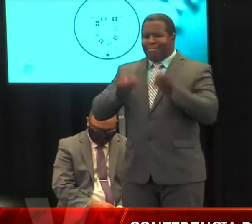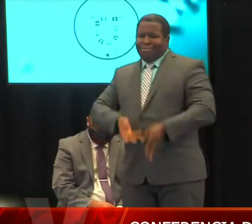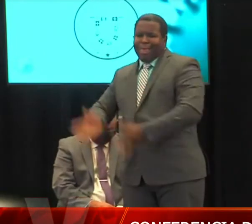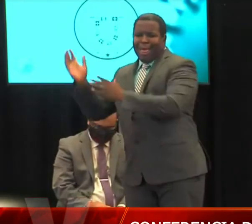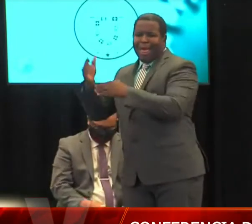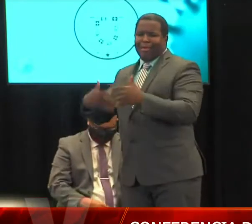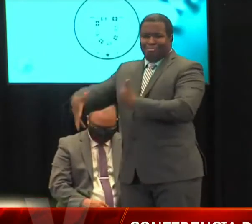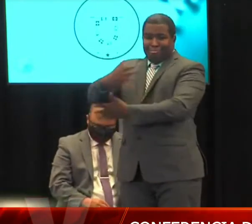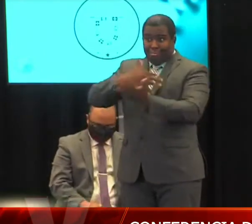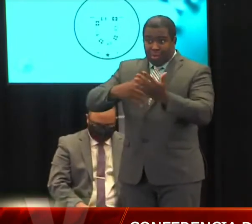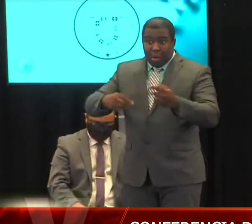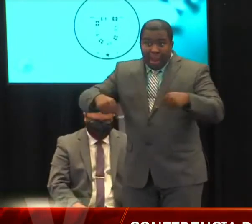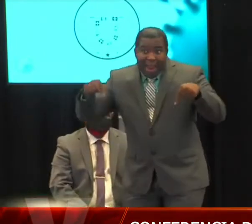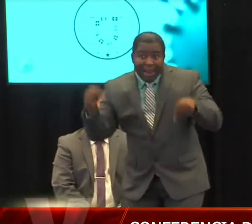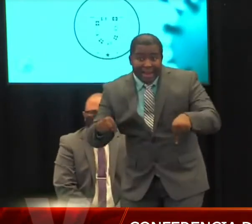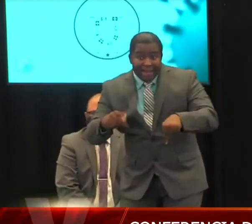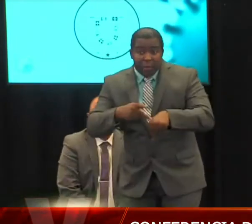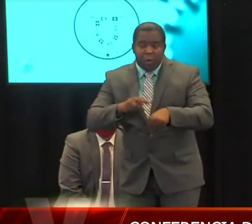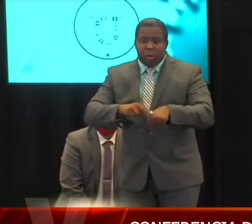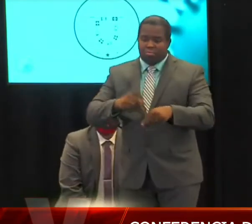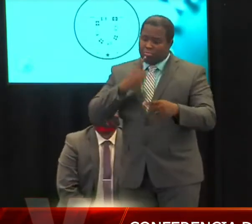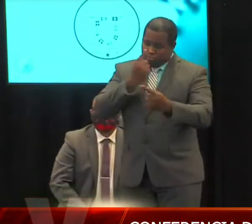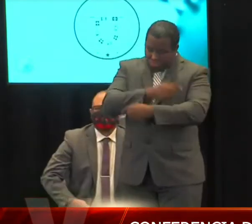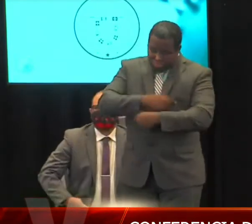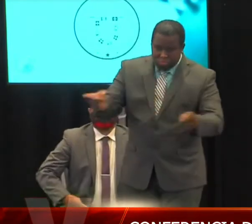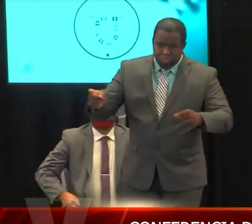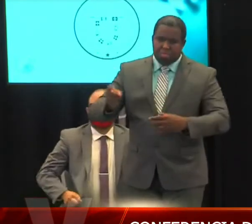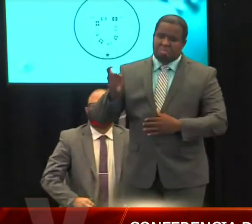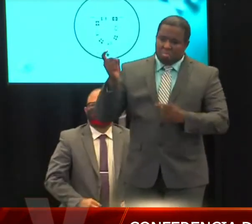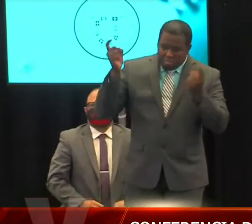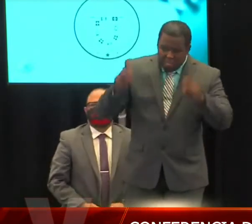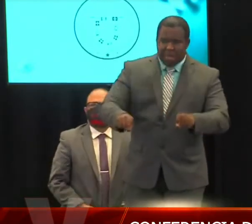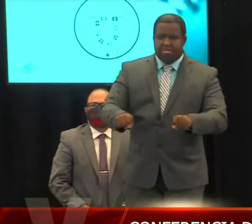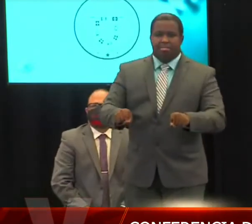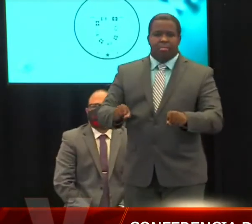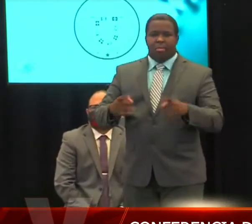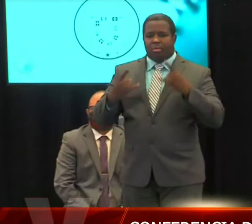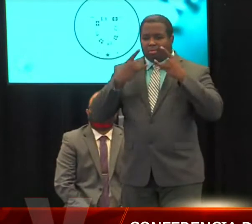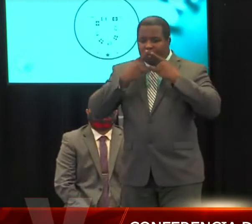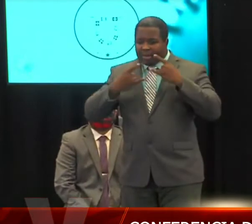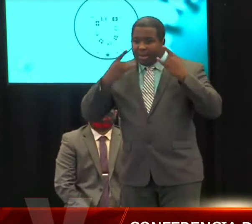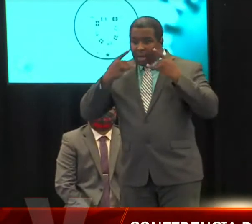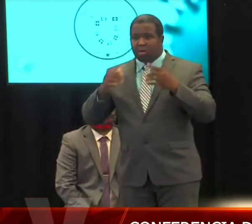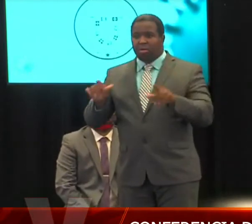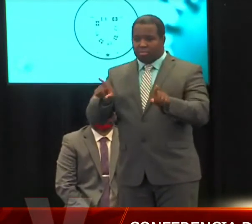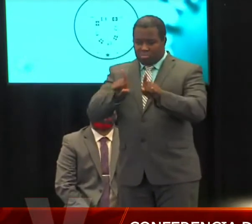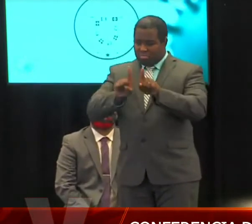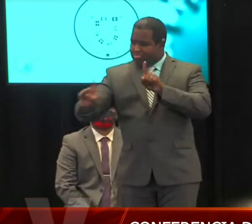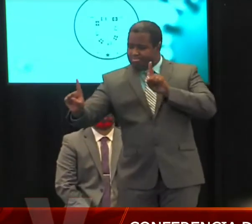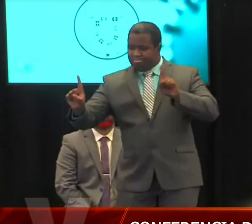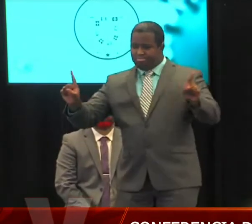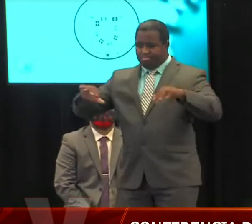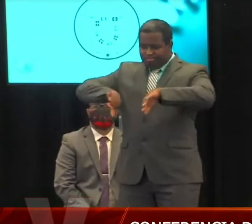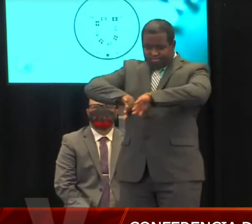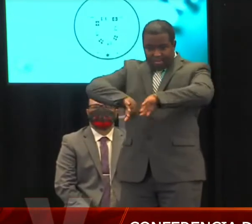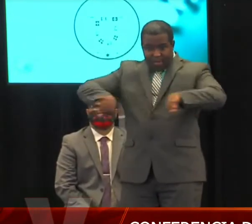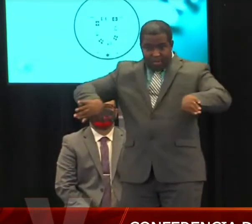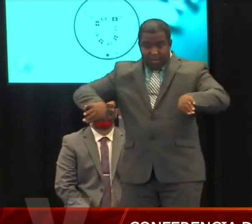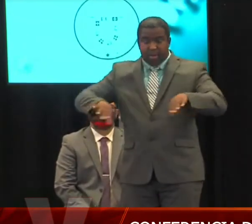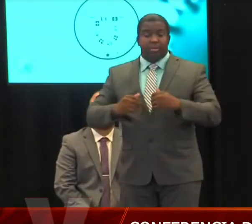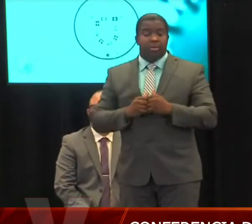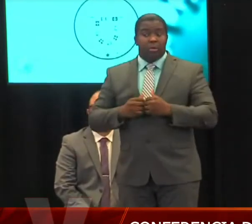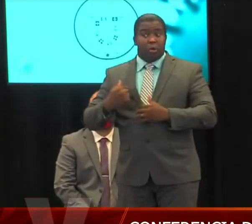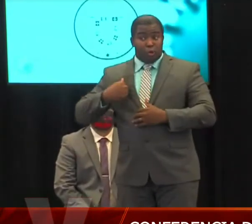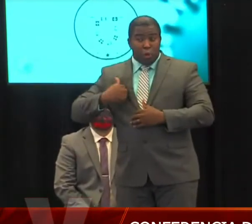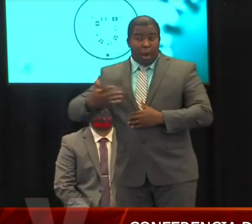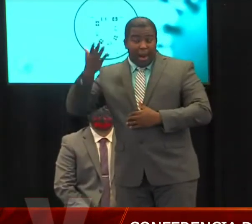afortunadamente, por lo menos yo puedo hablar de la mía, ¿verdad? Si en algunas situaciones veían, la mayor parte de las veces teníamos, y una de las cosas que